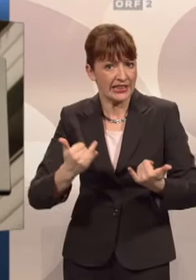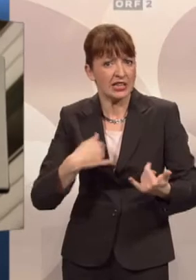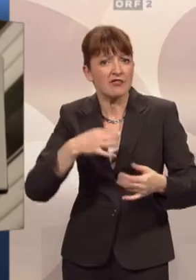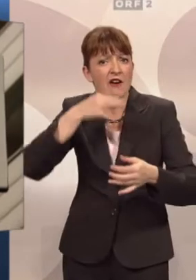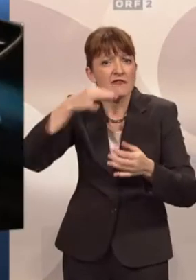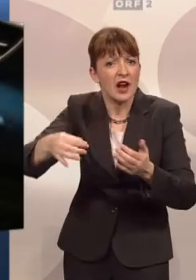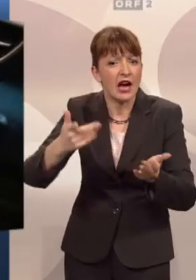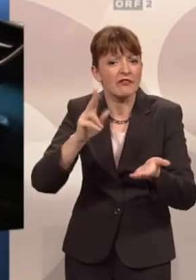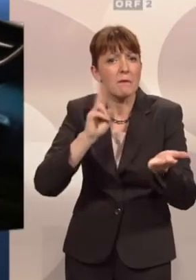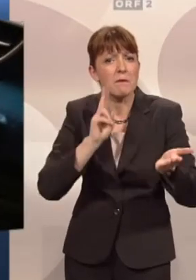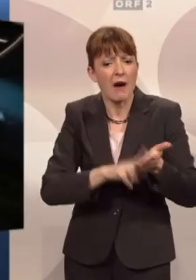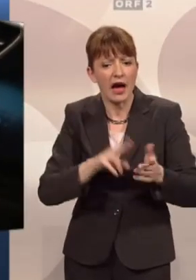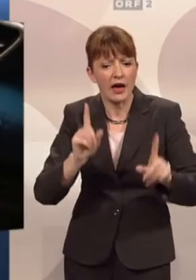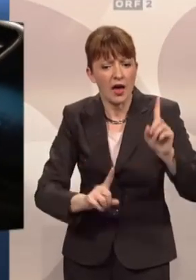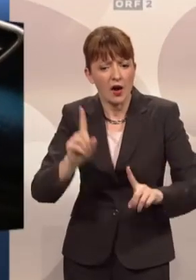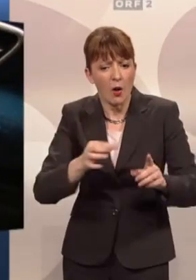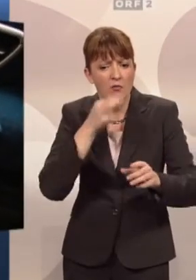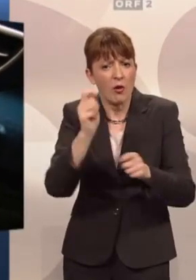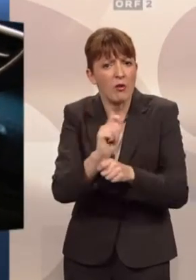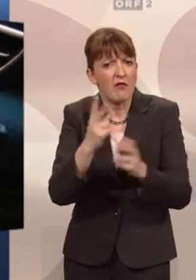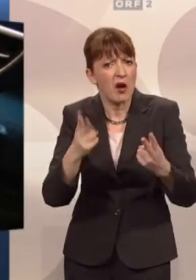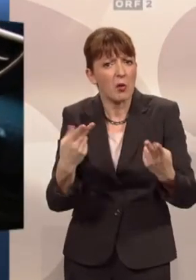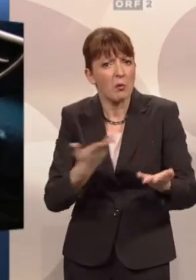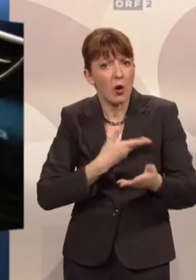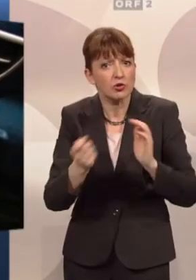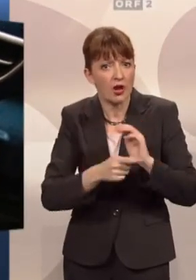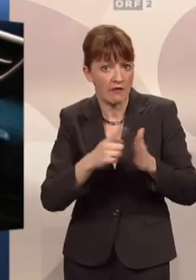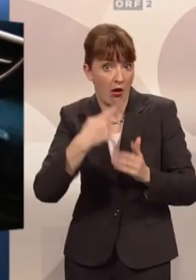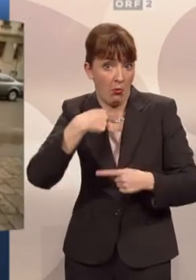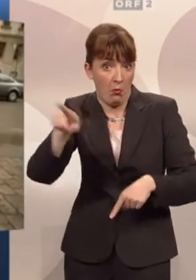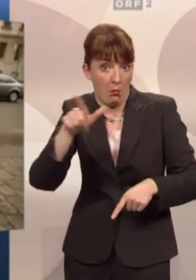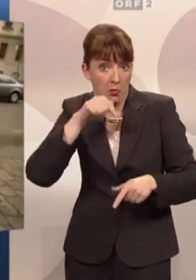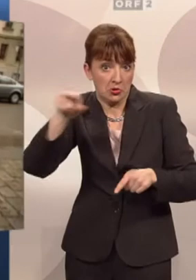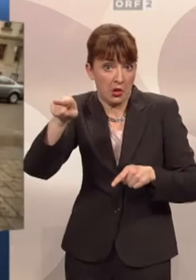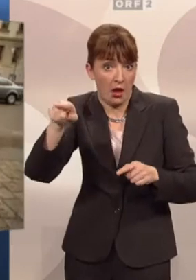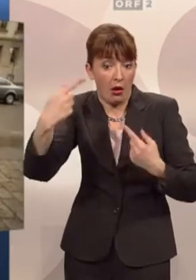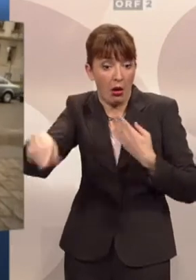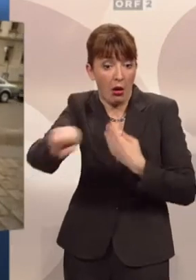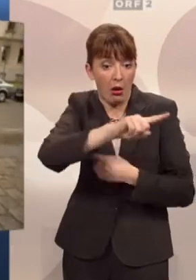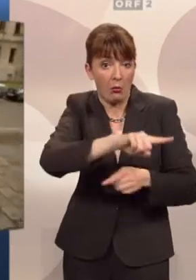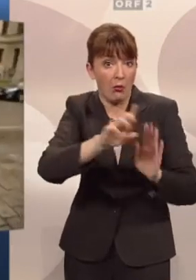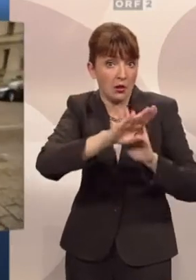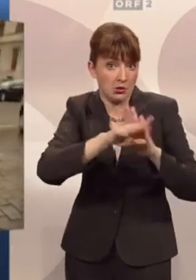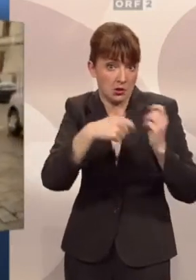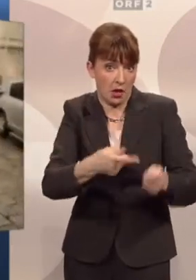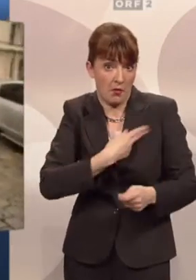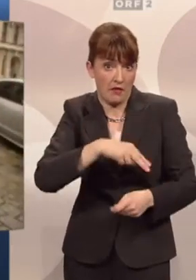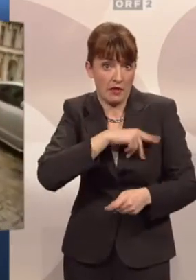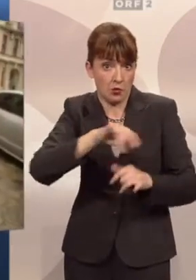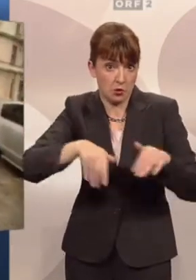der Parkraumüberwachung darüber reden. Diese verwies uns auf die Polizei. Und dort sagte man uns, der Gesetzgeber, also das Justizministerium,